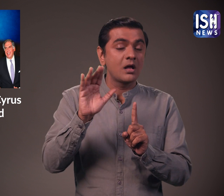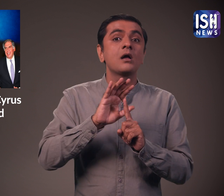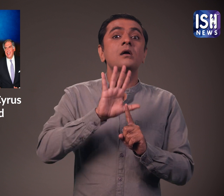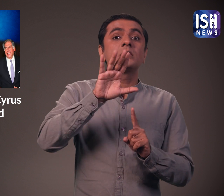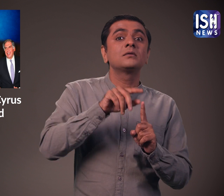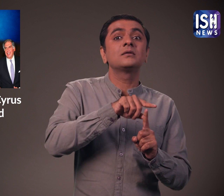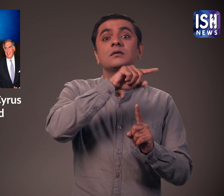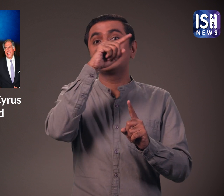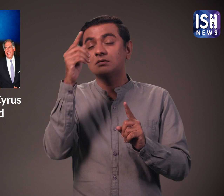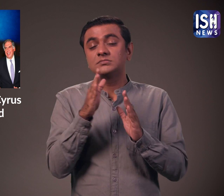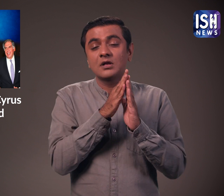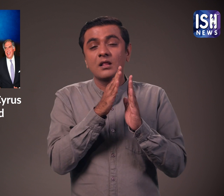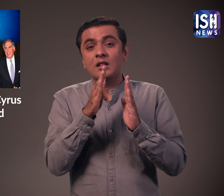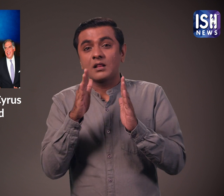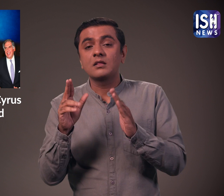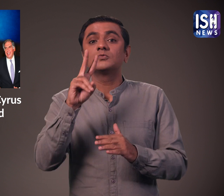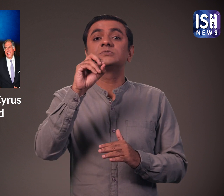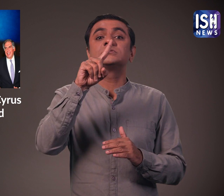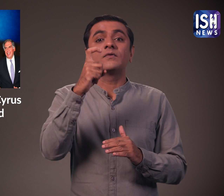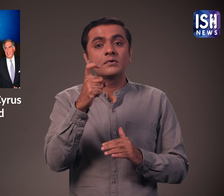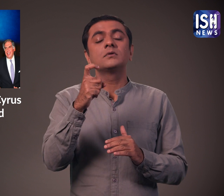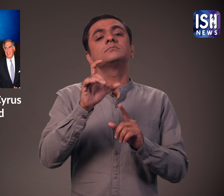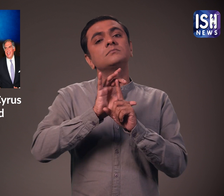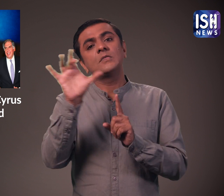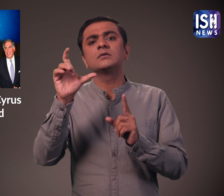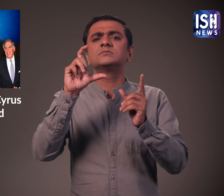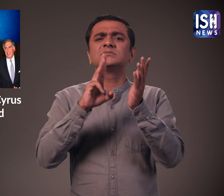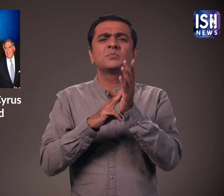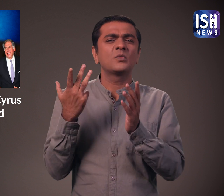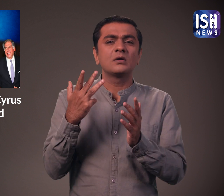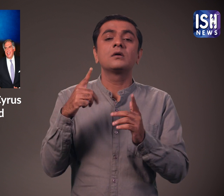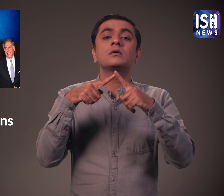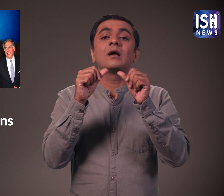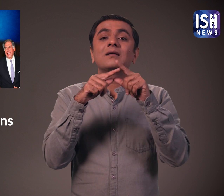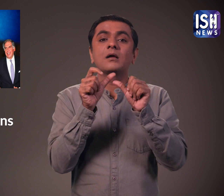बाद में उन्हें में टाटा संस के बोर्ड में निदेशक के पच्छे भी हटा दिया गया